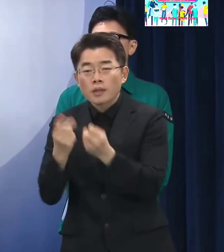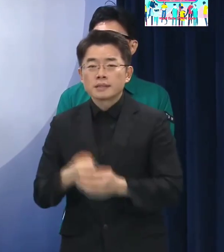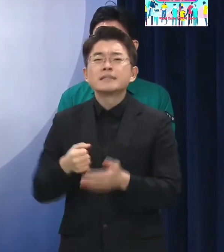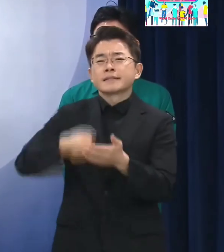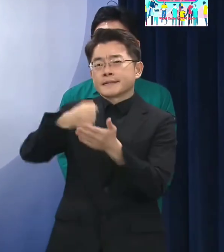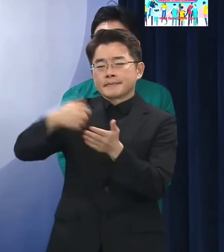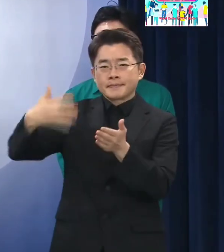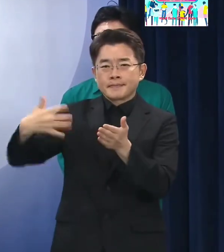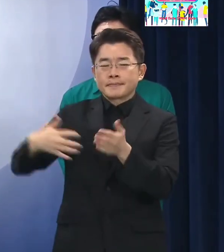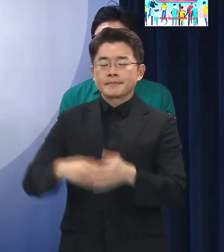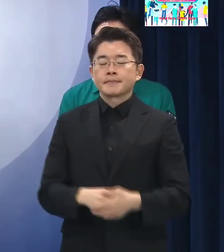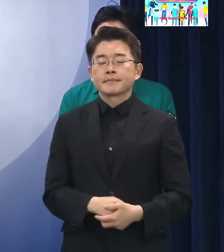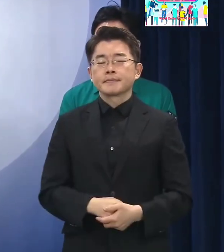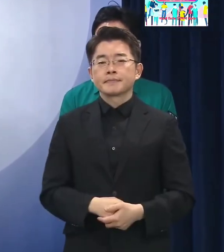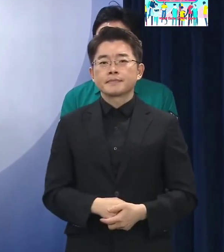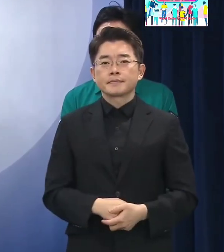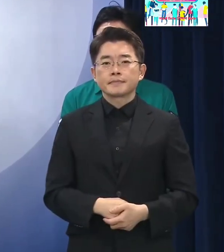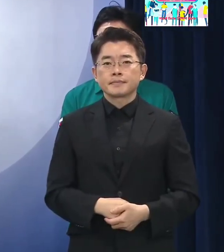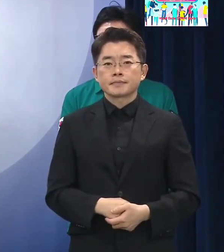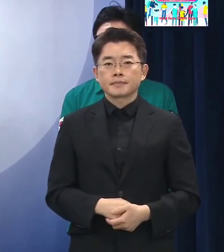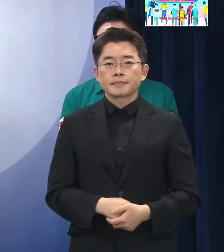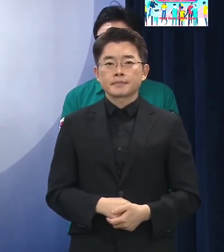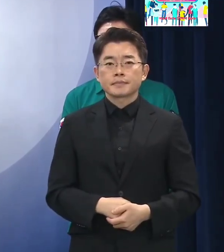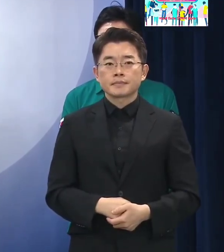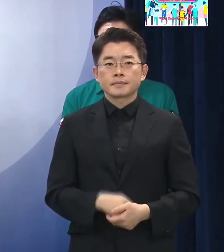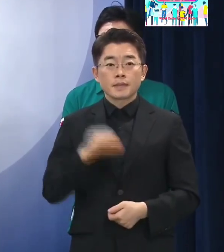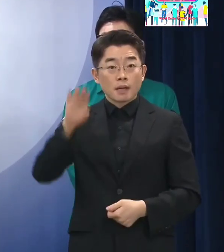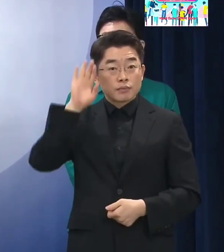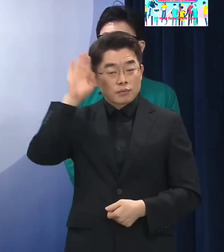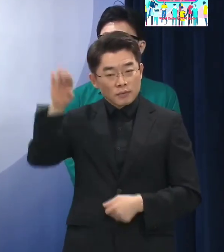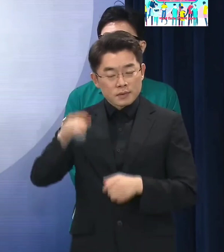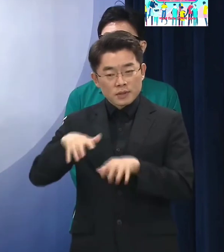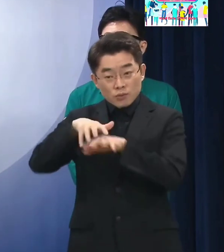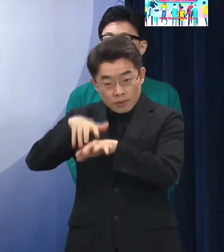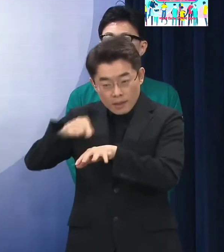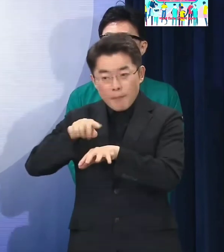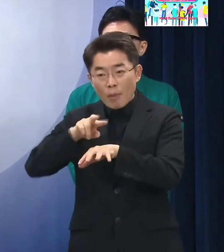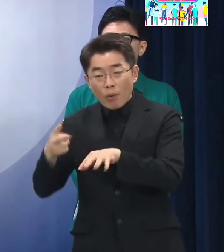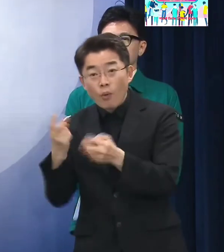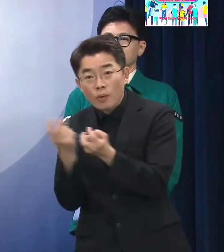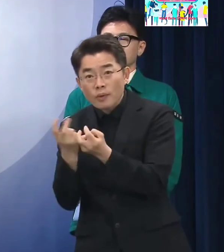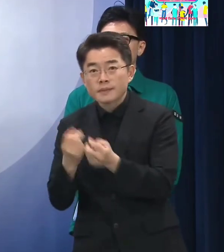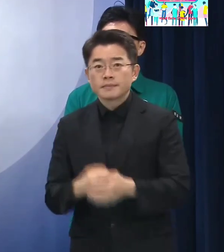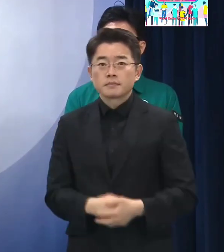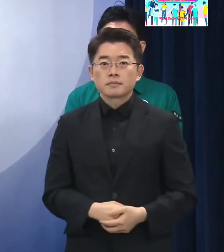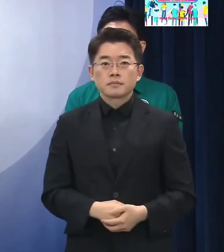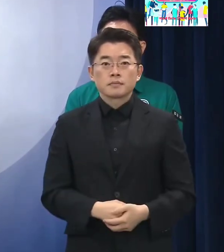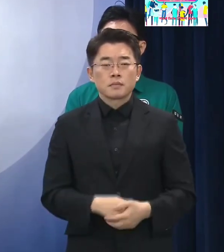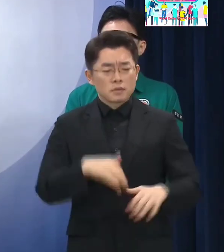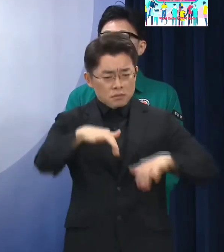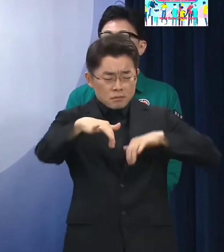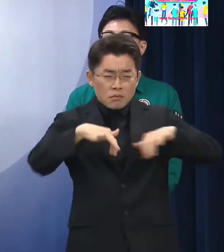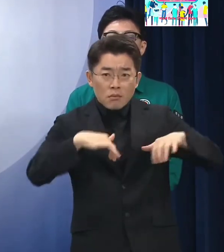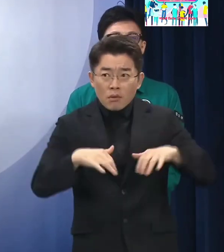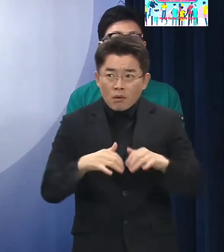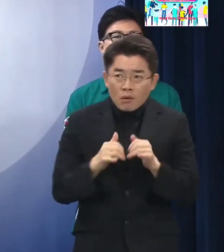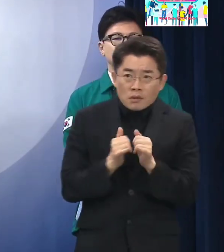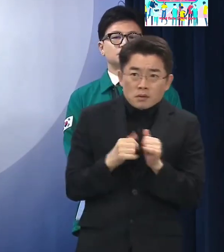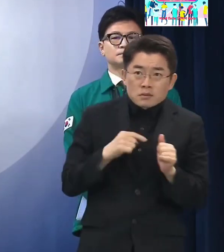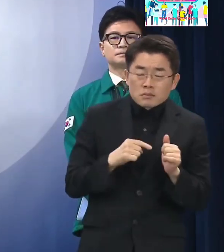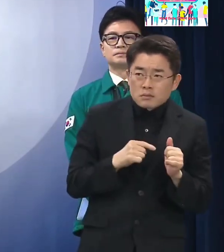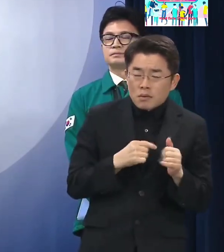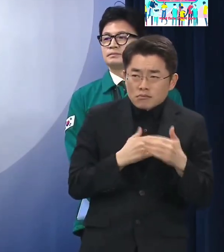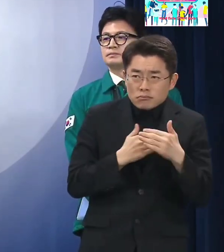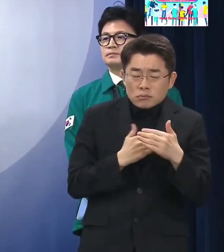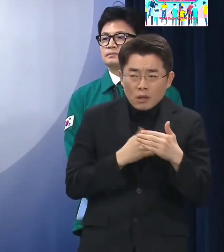확정되어 있지는 않습니다 그러나 기본 방향 자체는 길거리에서 국민들이 느끼기에 보일 수 있는